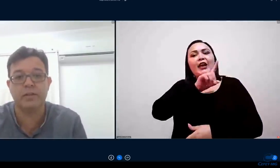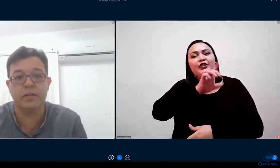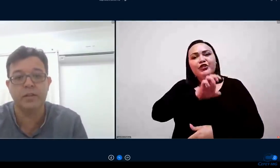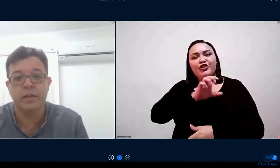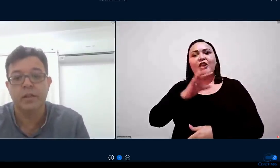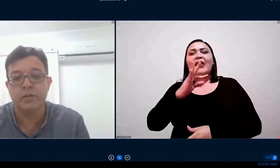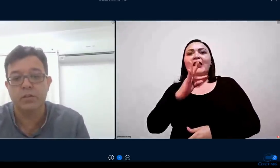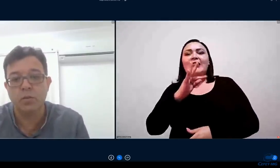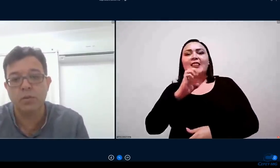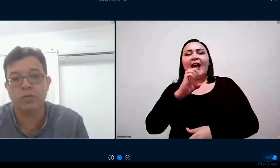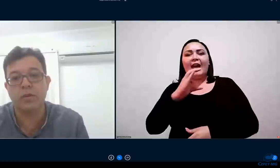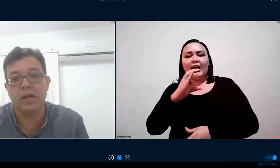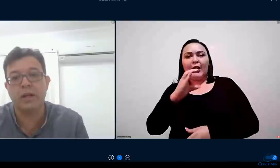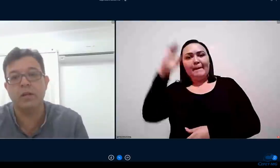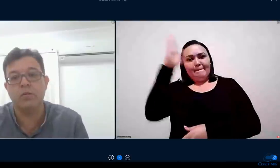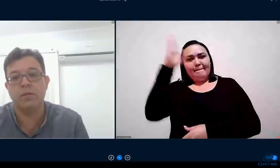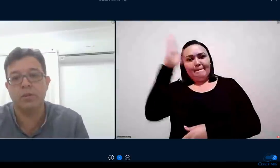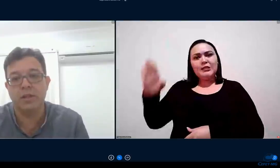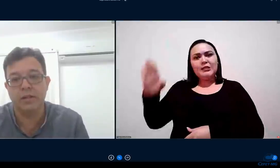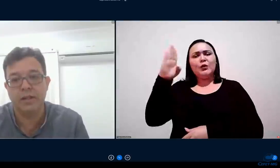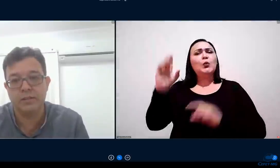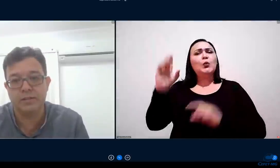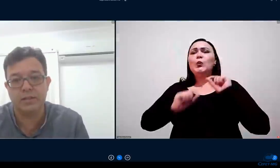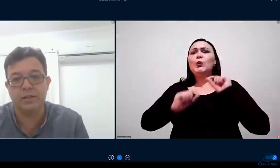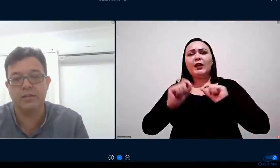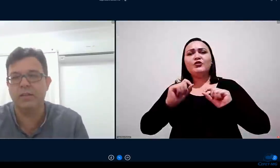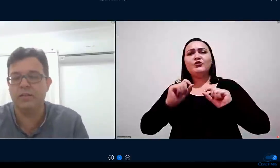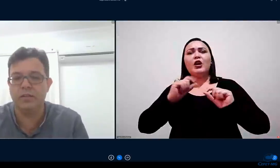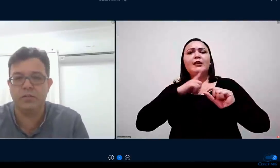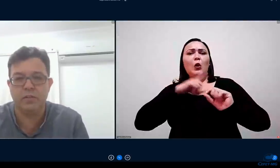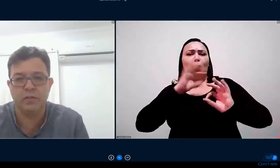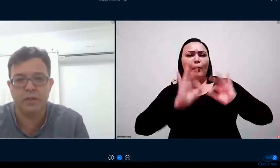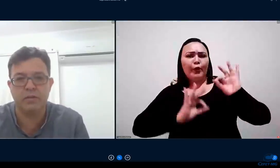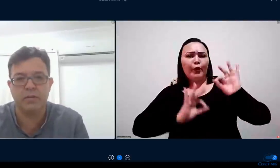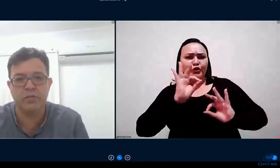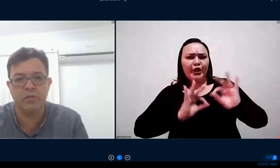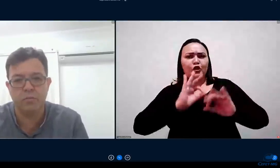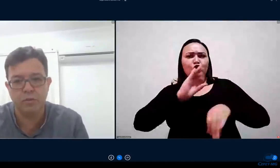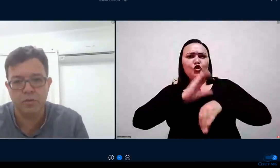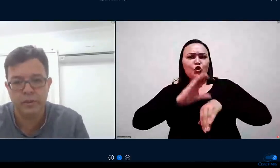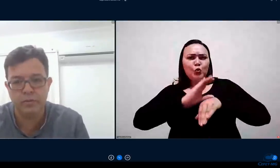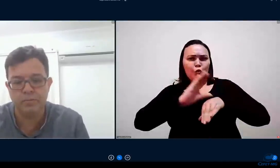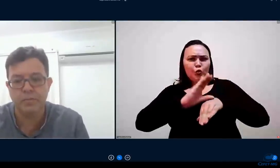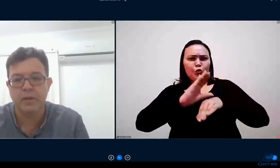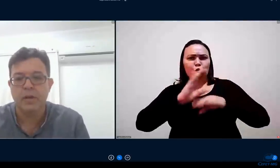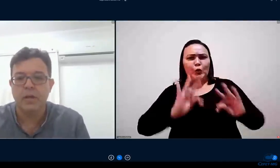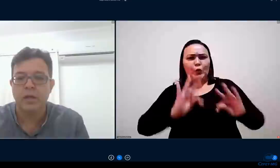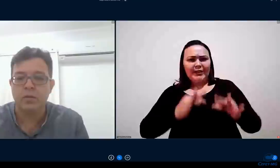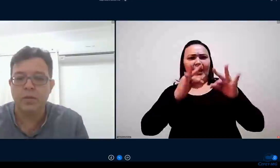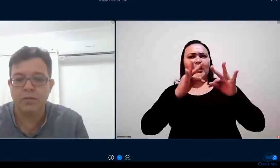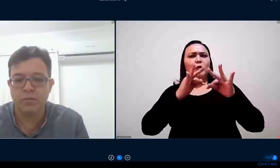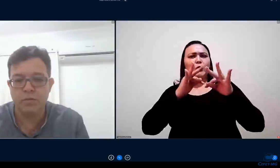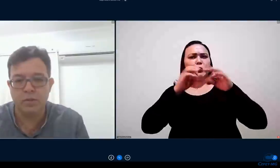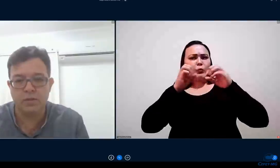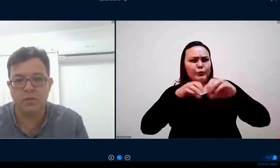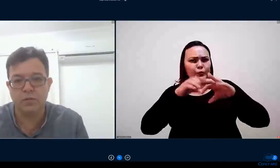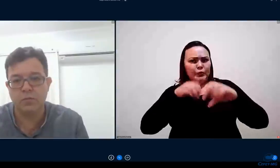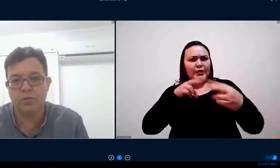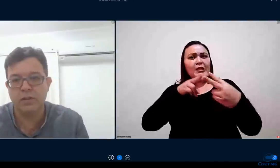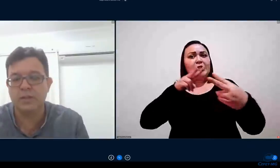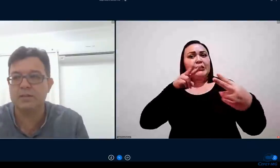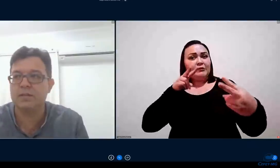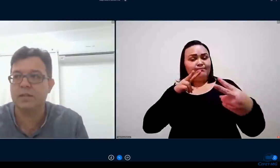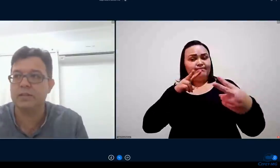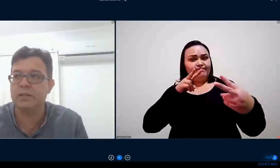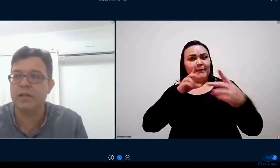de oferta de cursos técnicos na modalidade à distância existe se não me engano desde 2008 no EF Sul de Minas nós